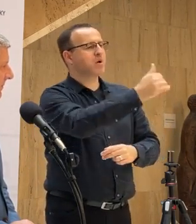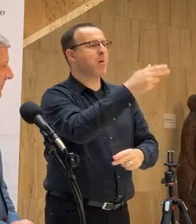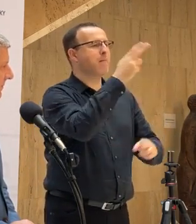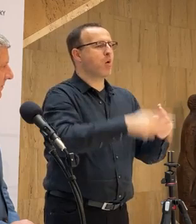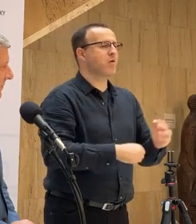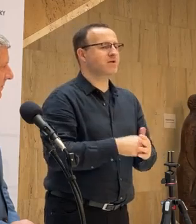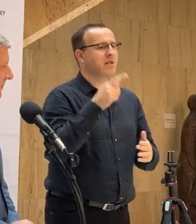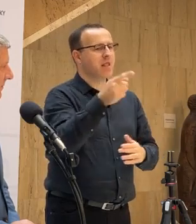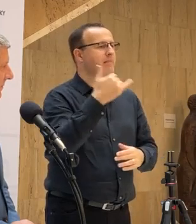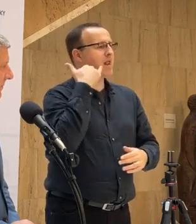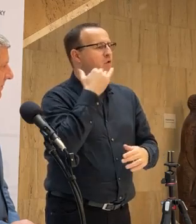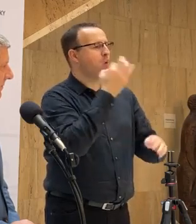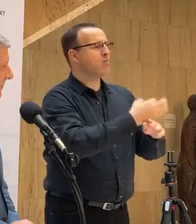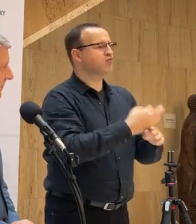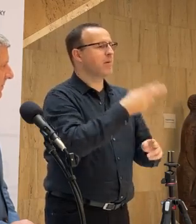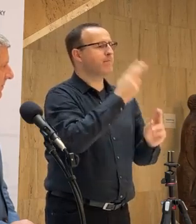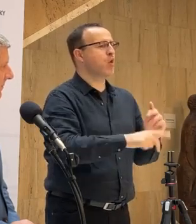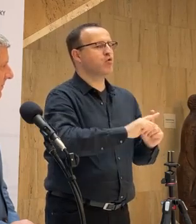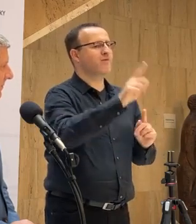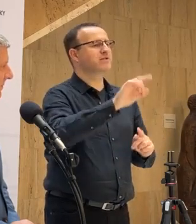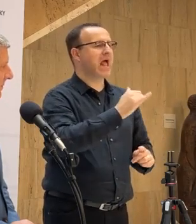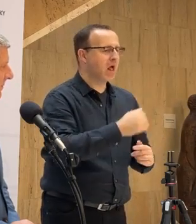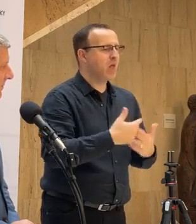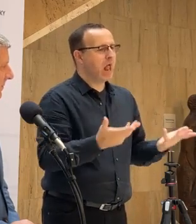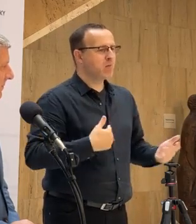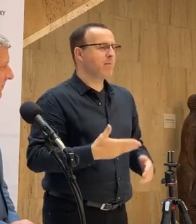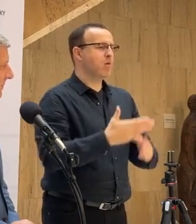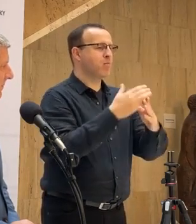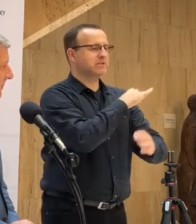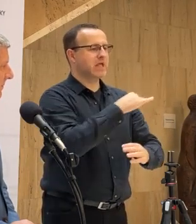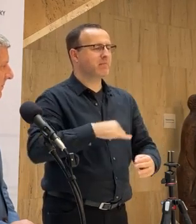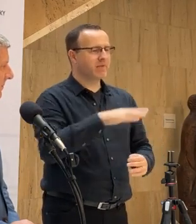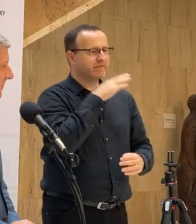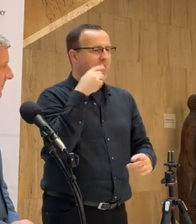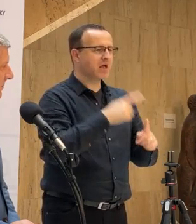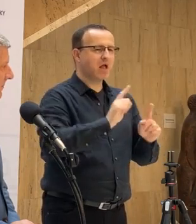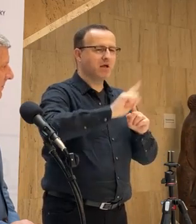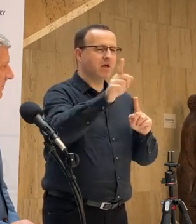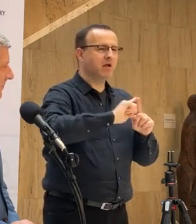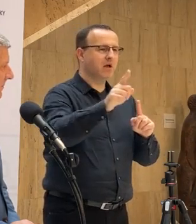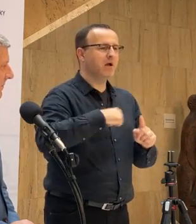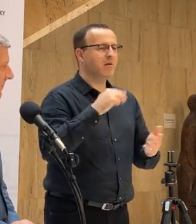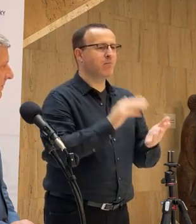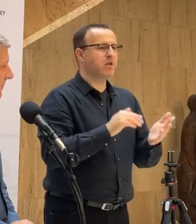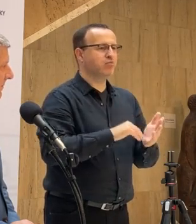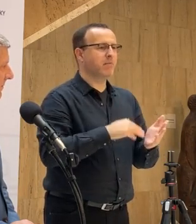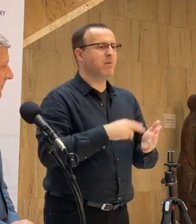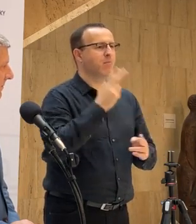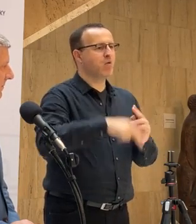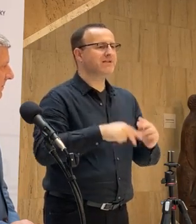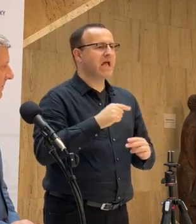odporučené, či majú ísť na tú pohotovosť, alebo si vedia pomôcť aj sami, lebo ľudia veľakrát chodia na pohotovosť, aj keď potrebujú napríklad vyťahnuť kliešťa atď.